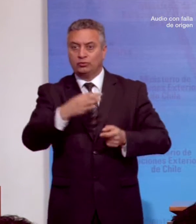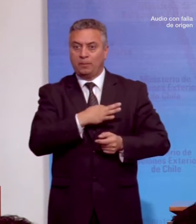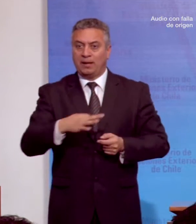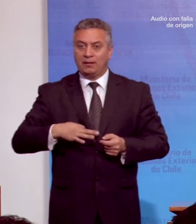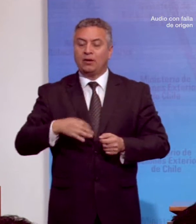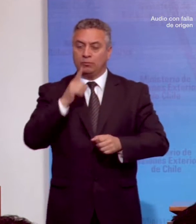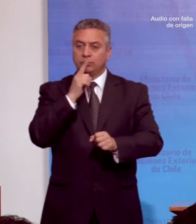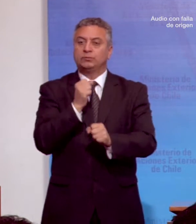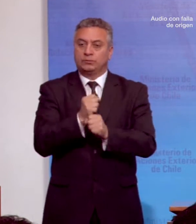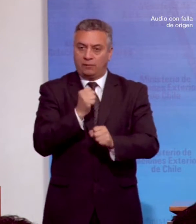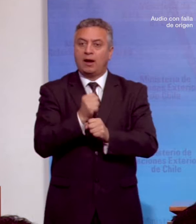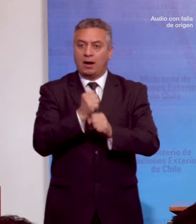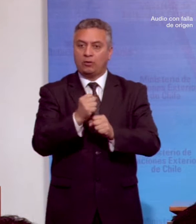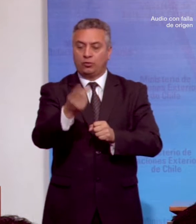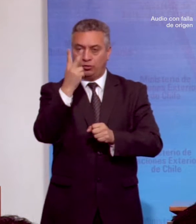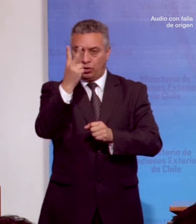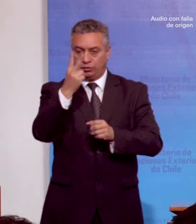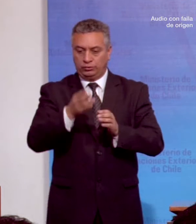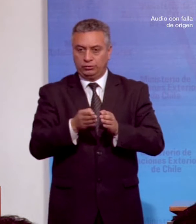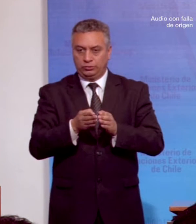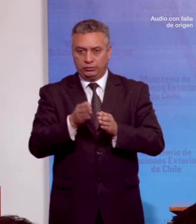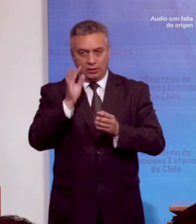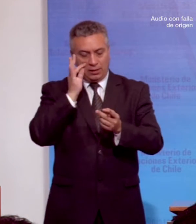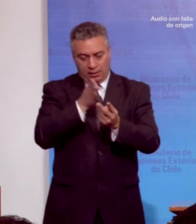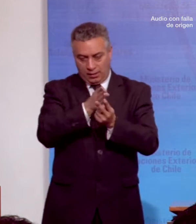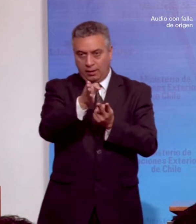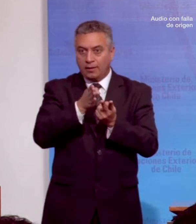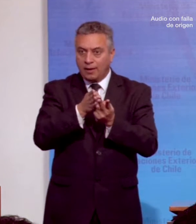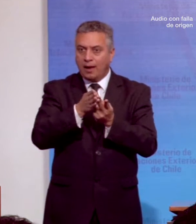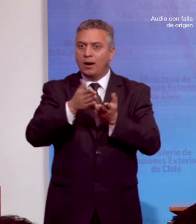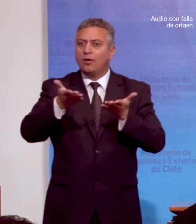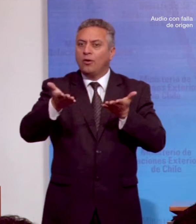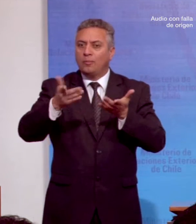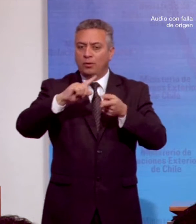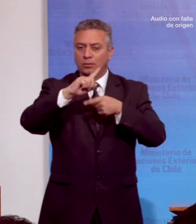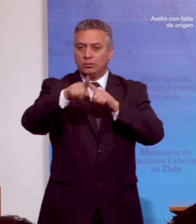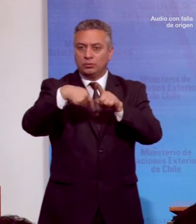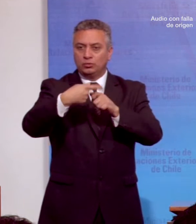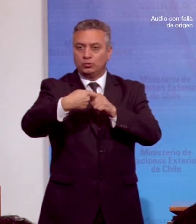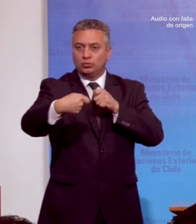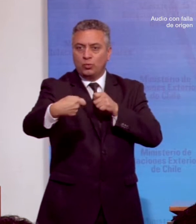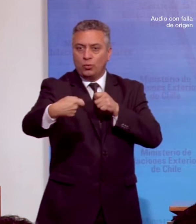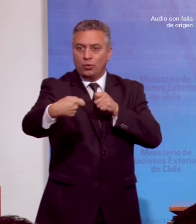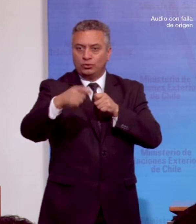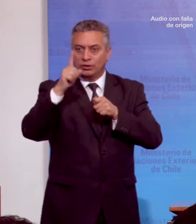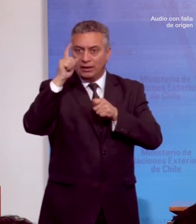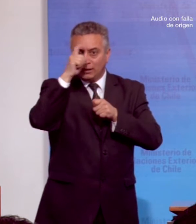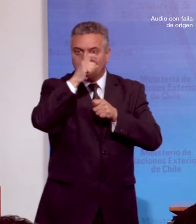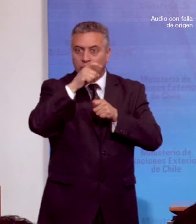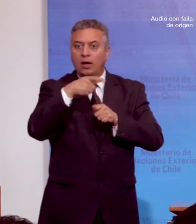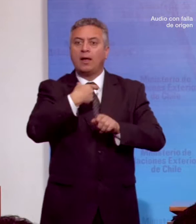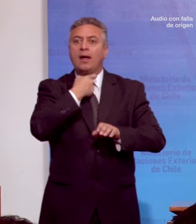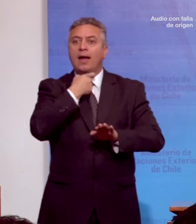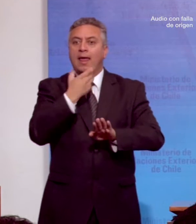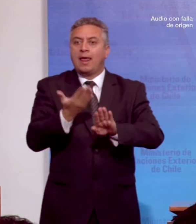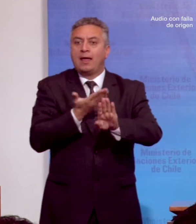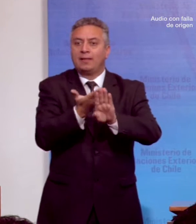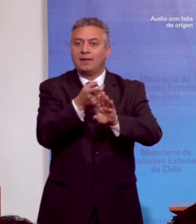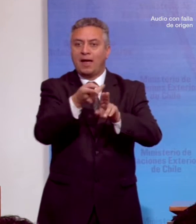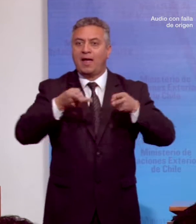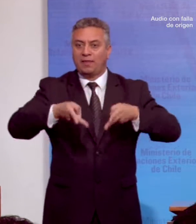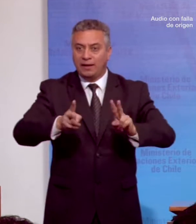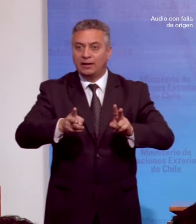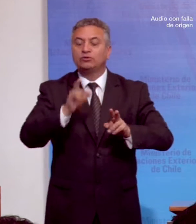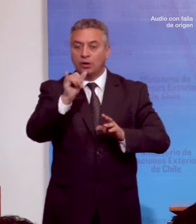en dos iniciativas que abordan nudos críticos para las garantías de derechos y la inclusión social de las personas en